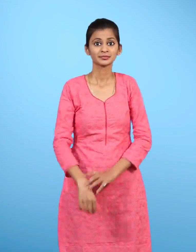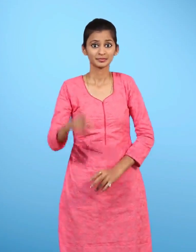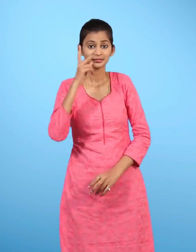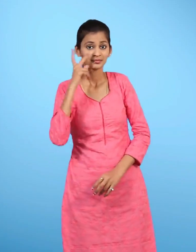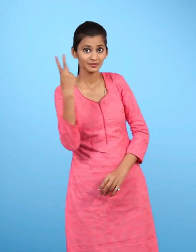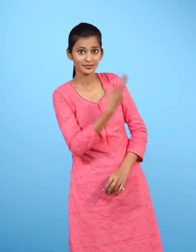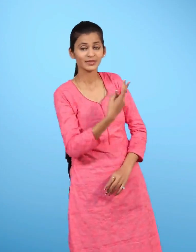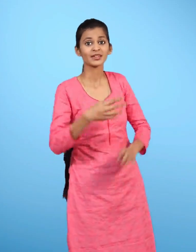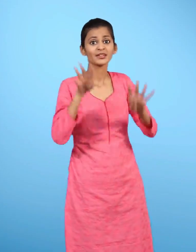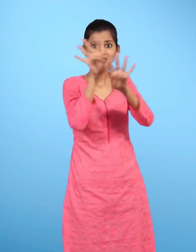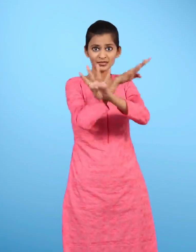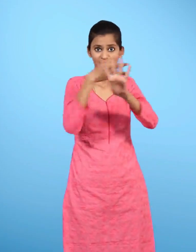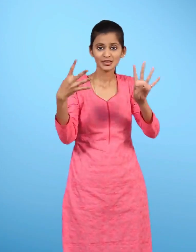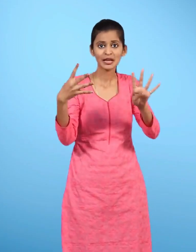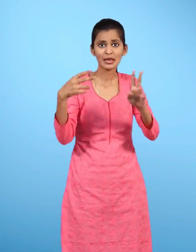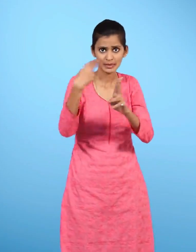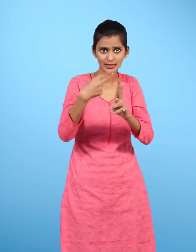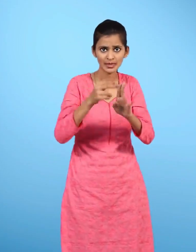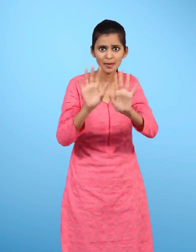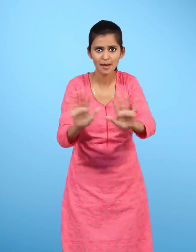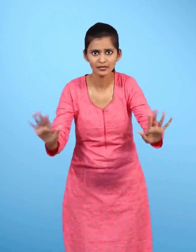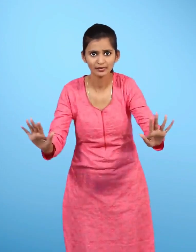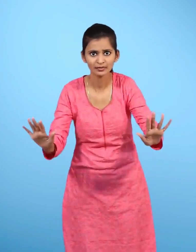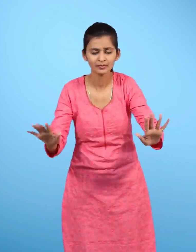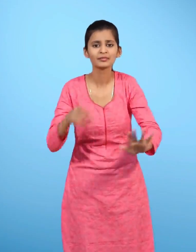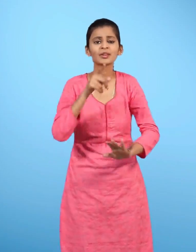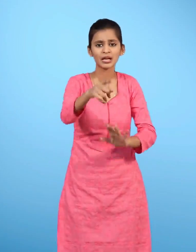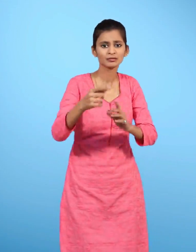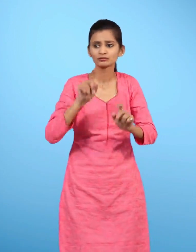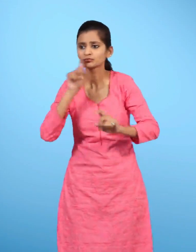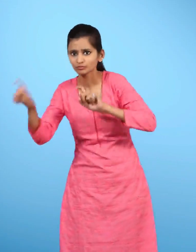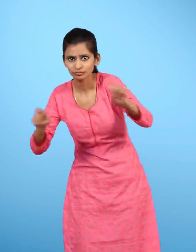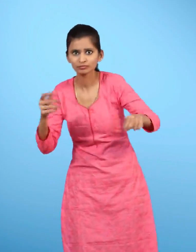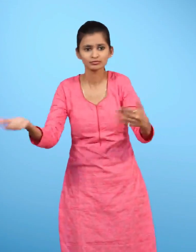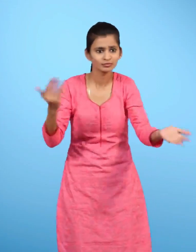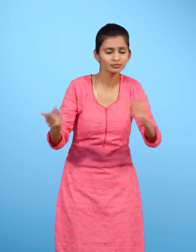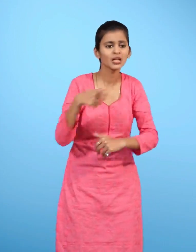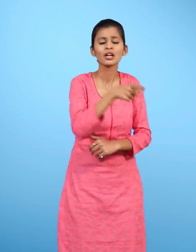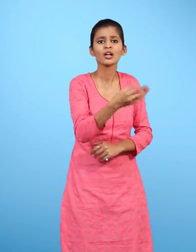देखो, क्या तुम्हारी तालिका में इनके भी नाम है? पता करो, ये क्या खाते हैं?